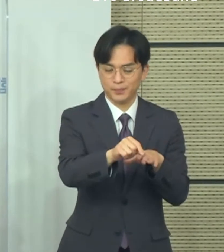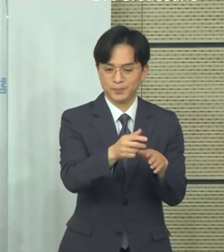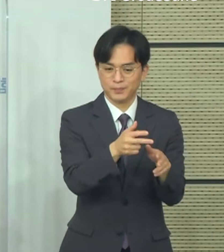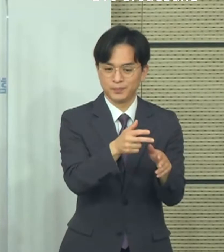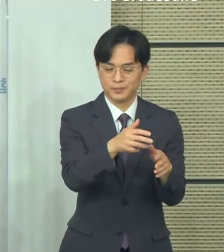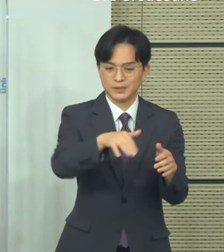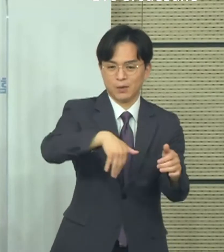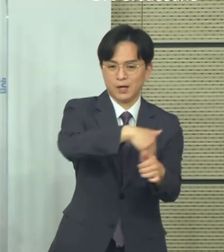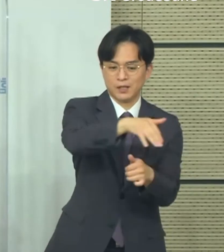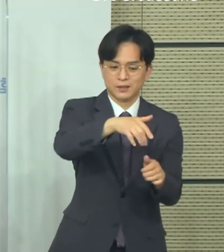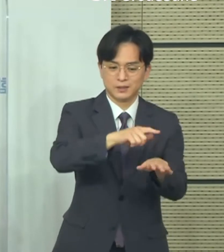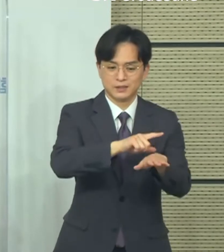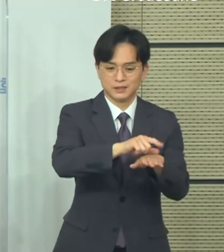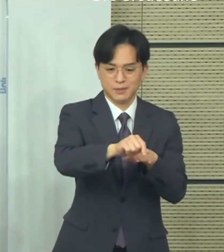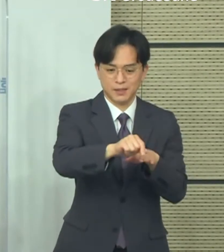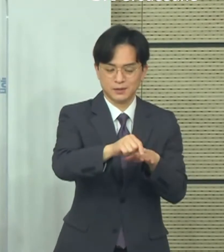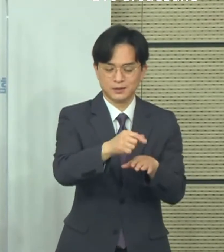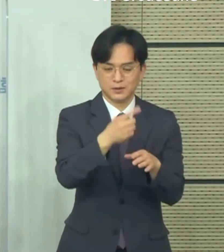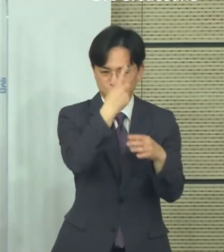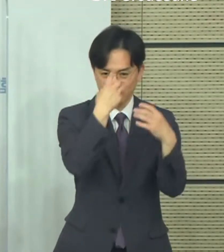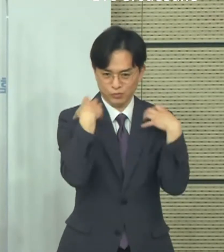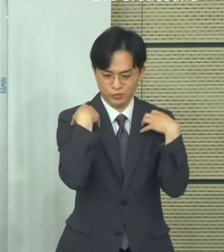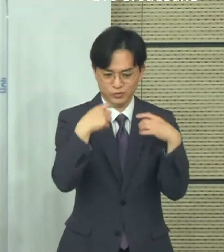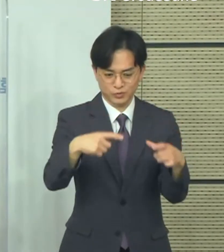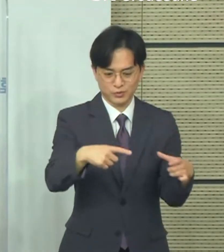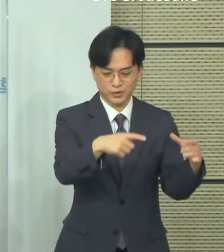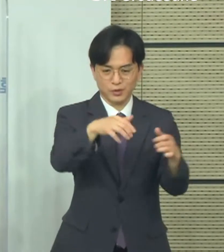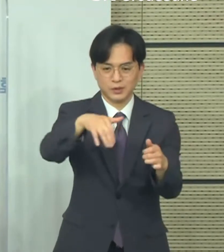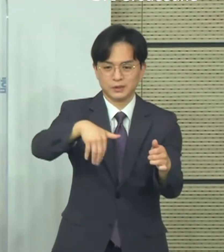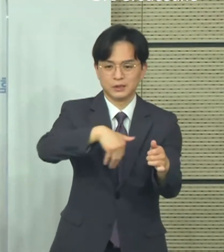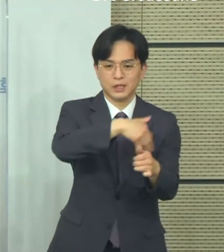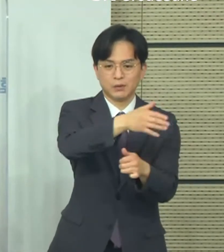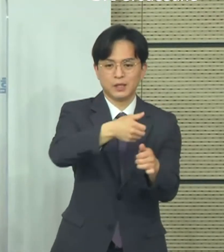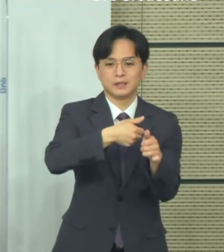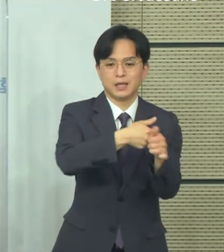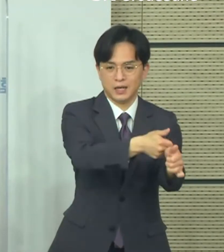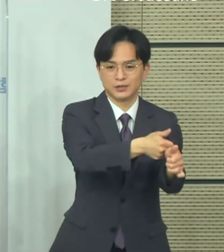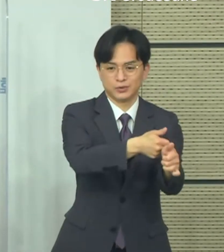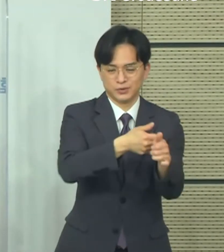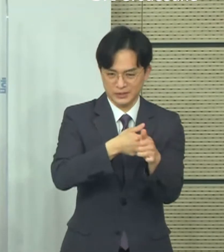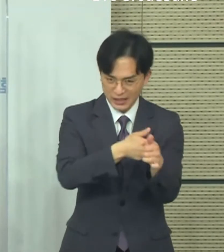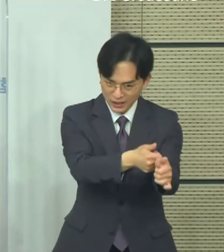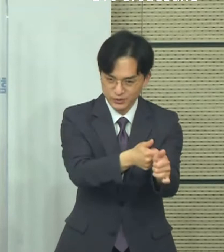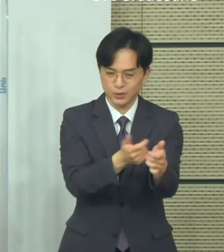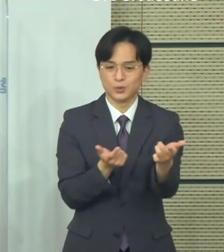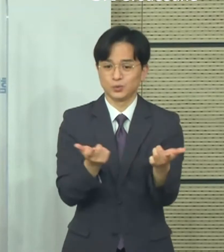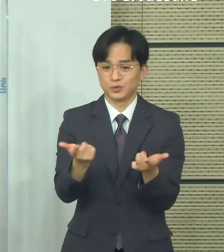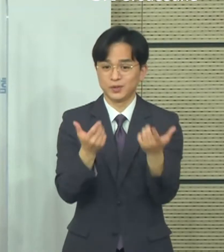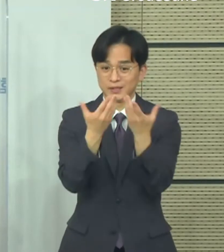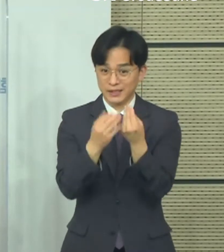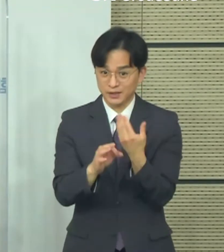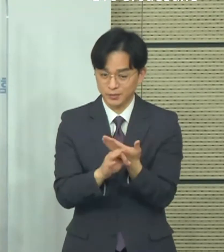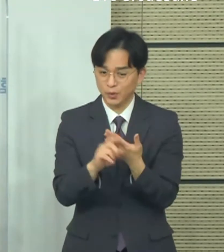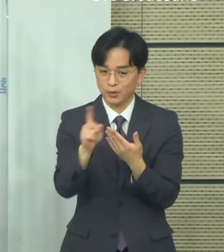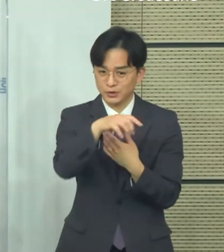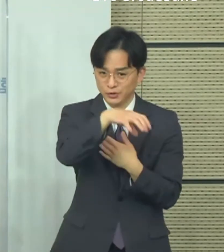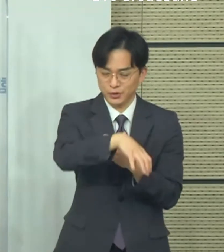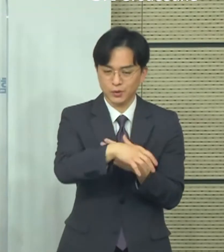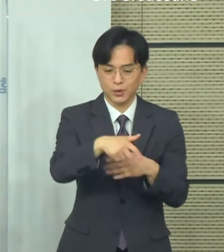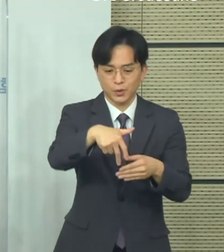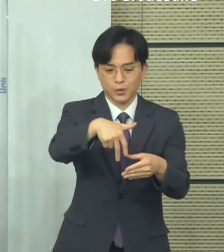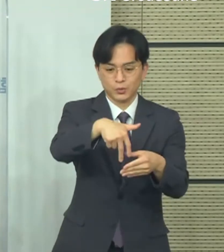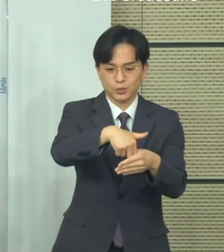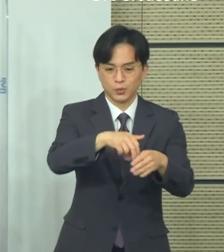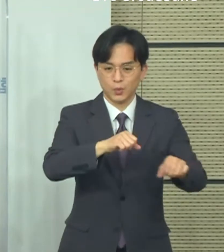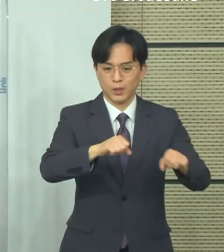맞추어서 지자체 자율적으로 방역 조치를 강화하거나 조정한 부분들이 있습니다. 예를 들면 어떤 지역은 종교활동에